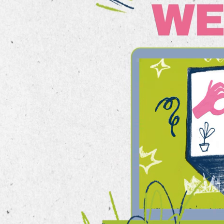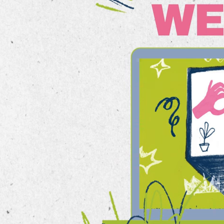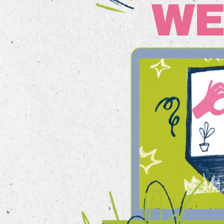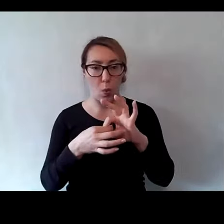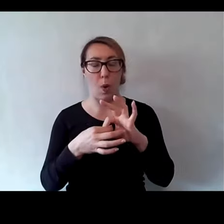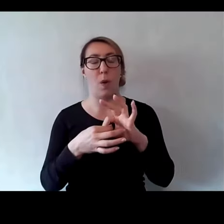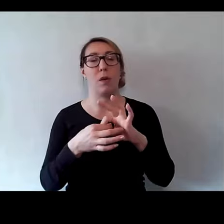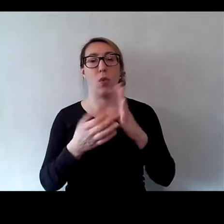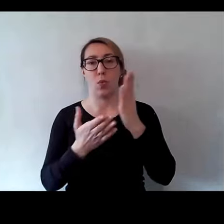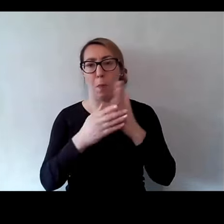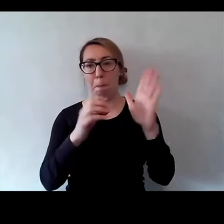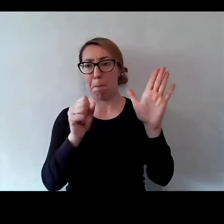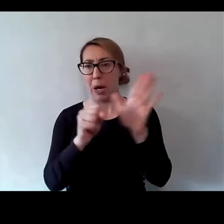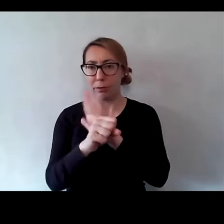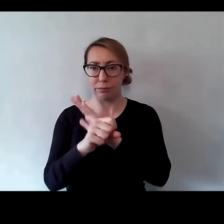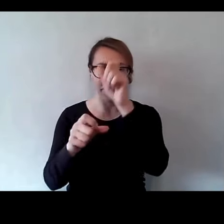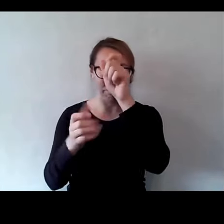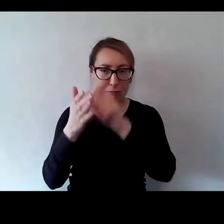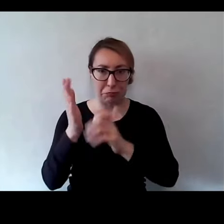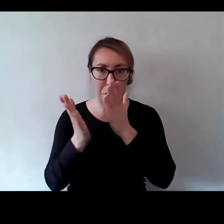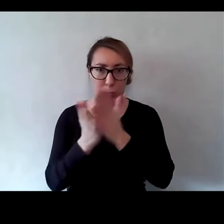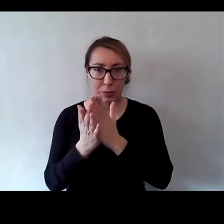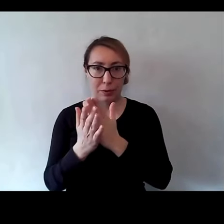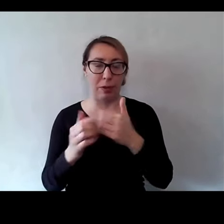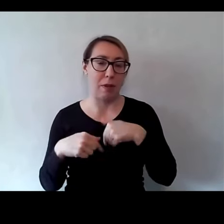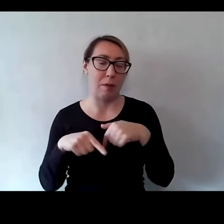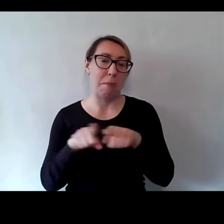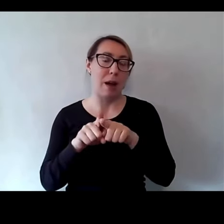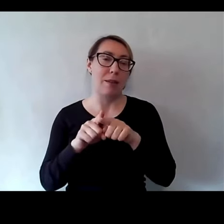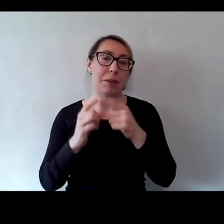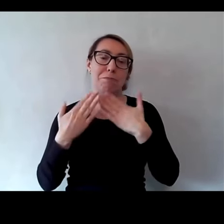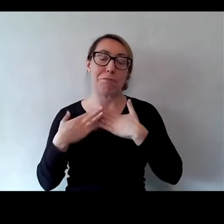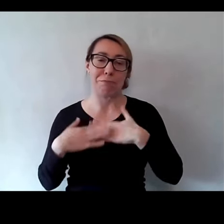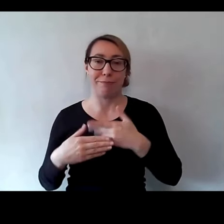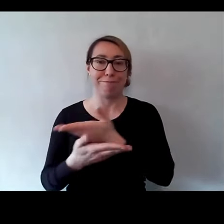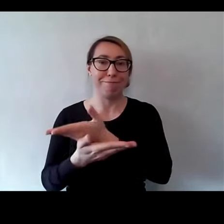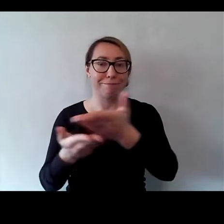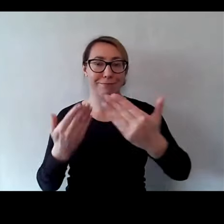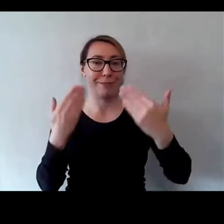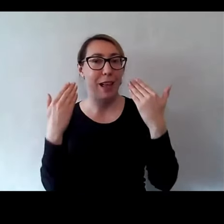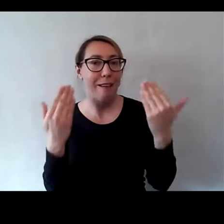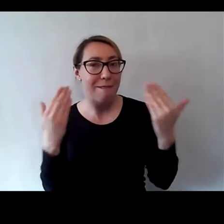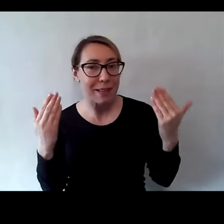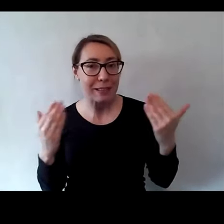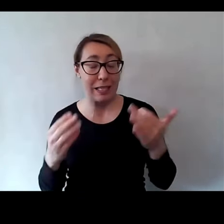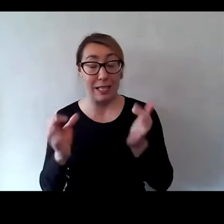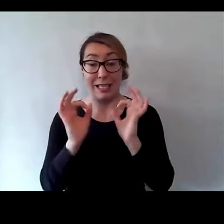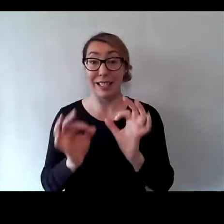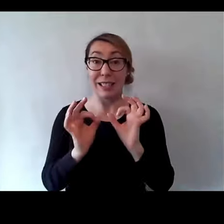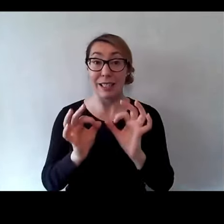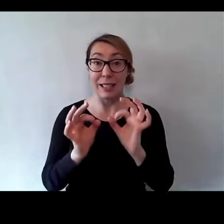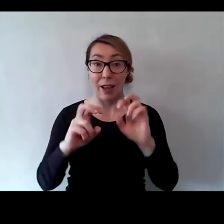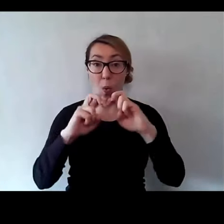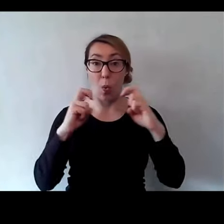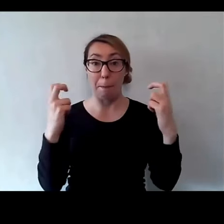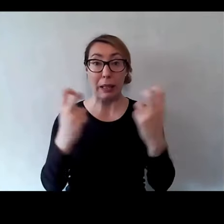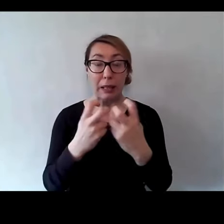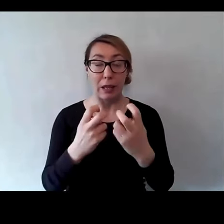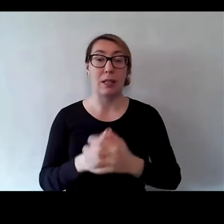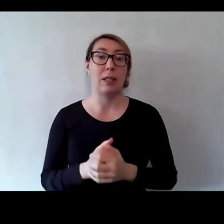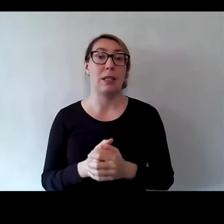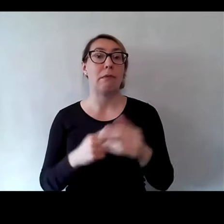Zatem mnie również jest bardzo miło Państwa powitać na dzisiejszym webinarze